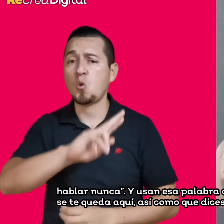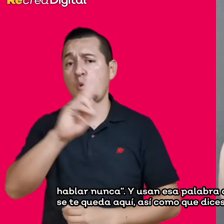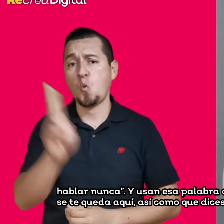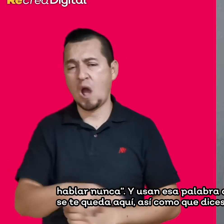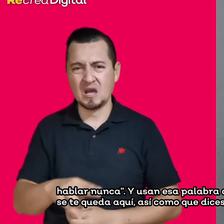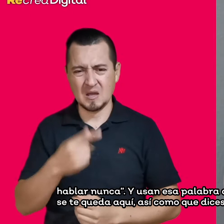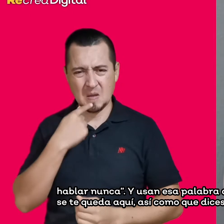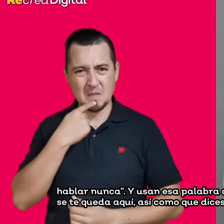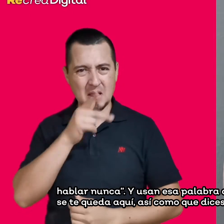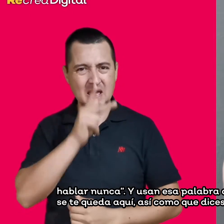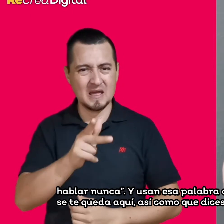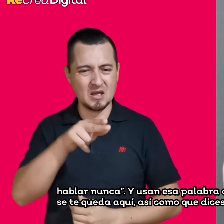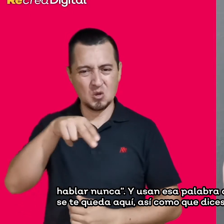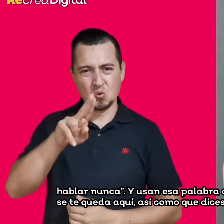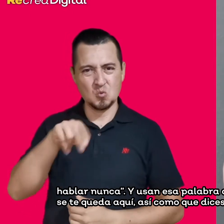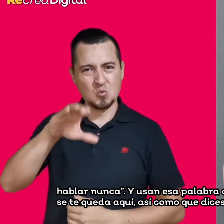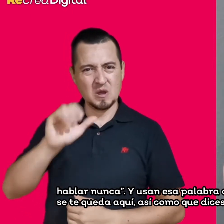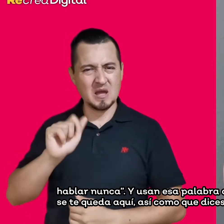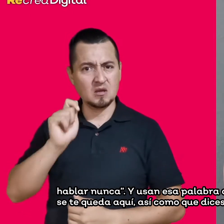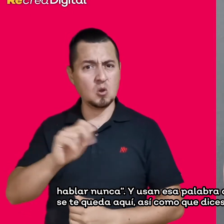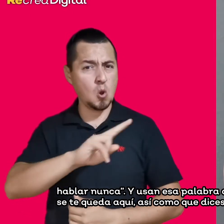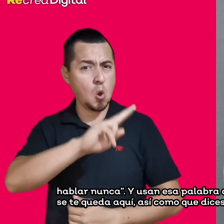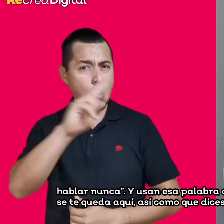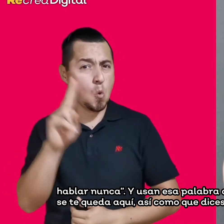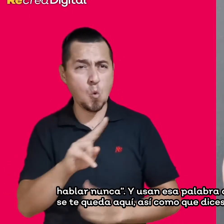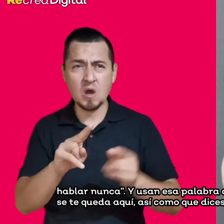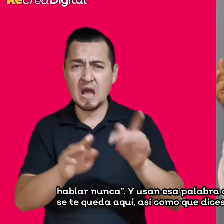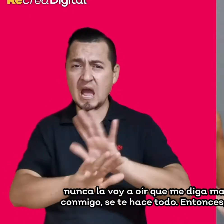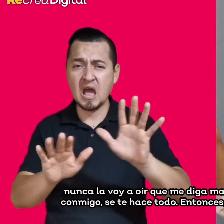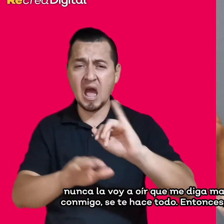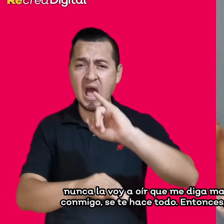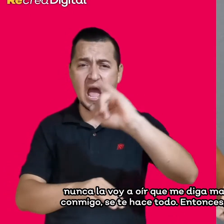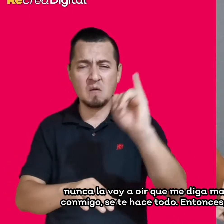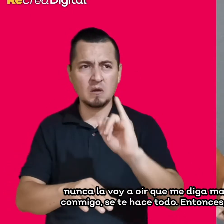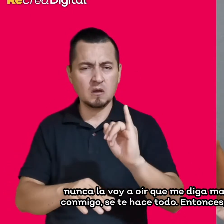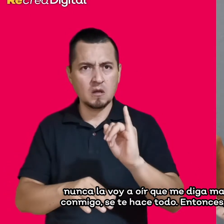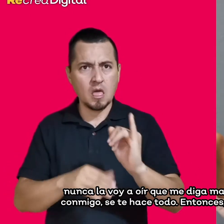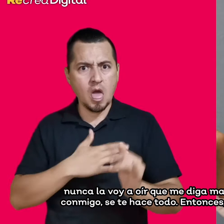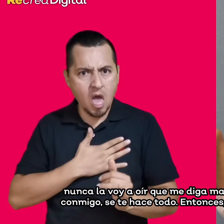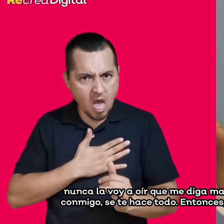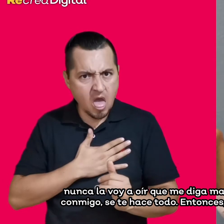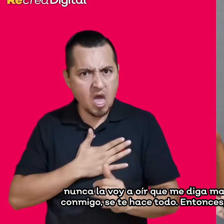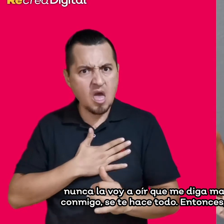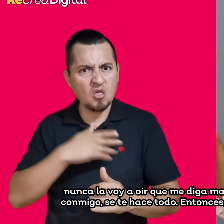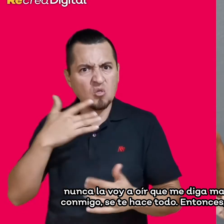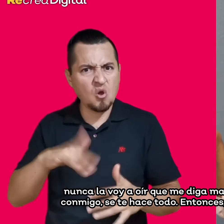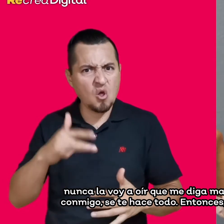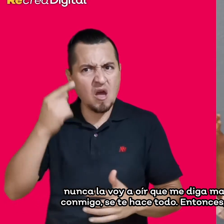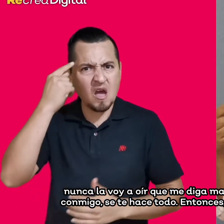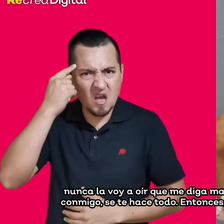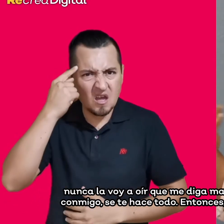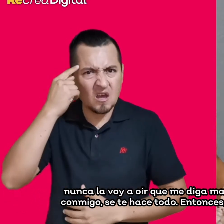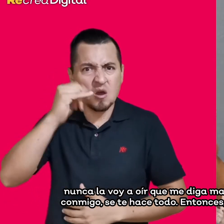queda aquí, así como que dices nunca, nunca, nunca, o sea, nunca la voy a oír que me diga mamá, nunca la voy a oír